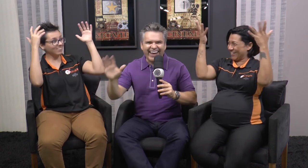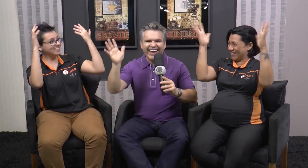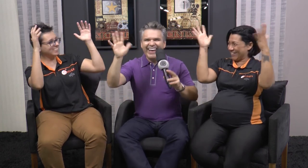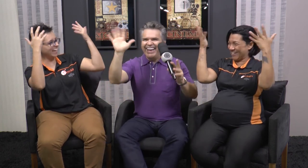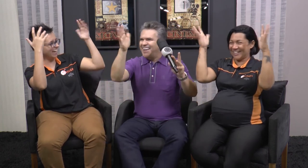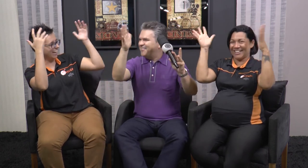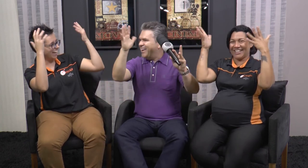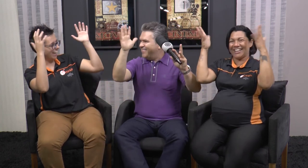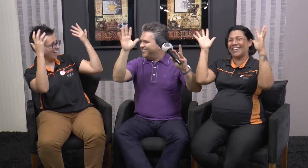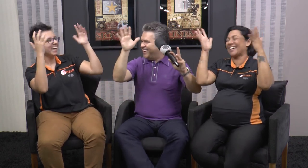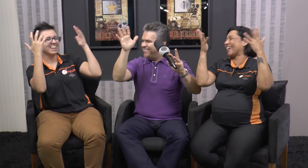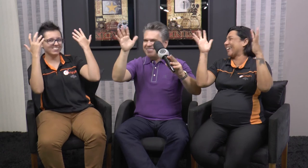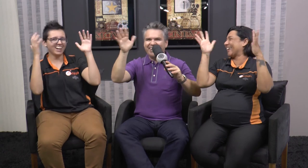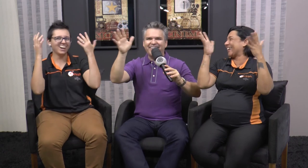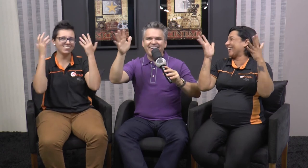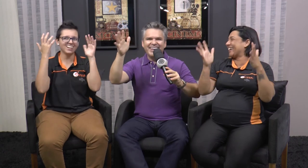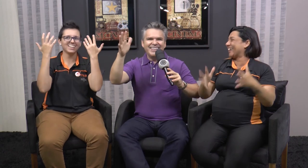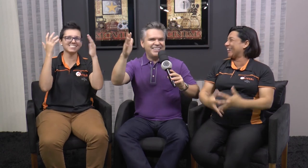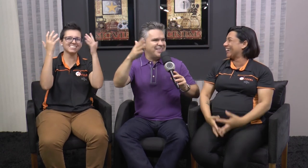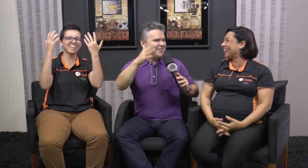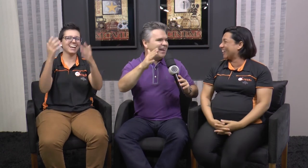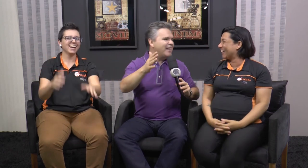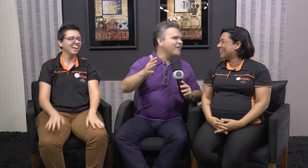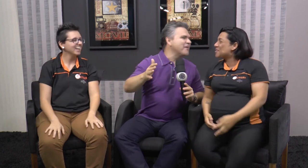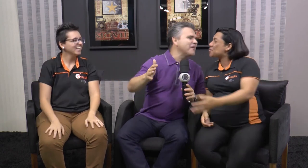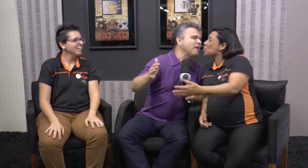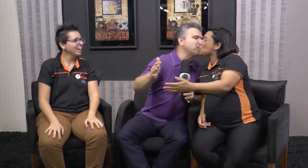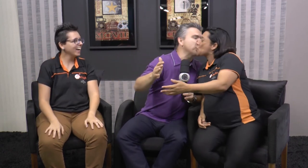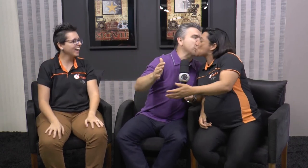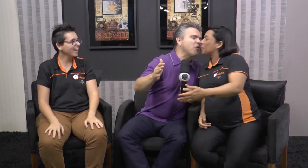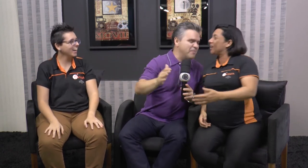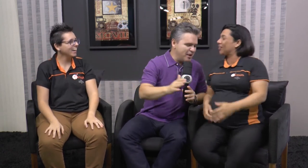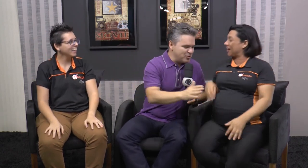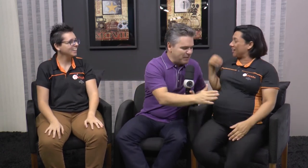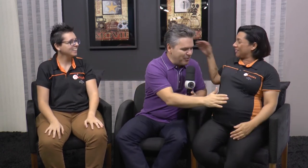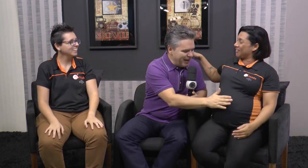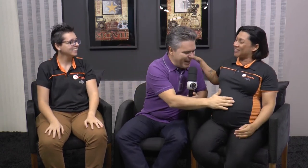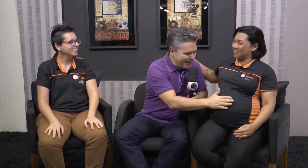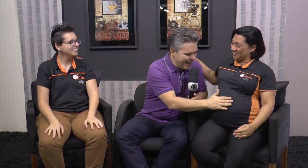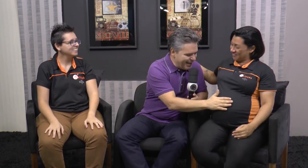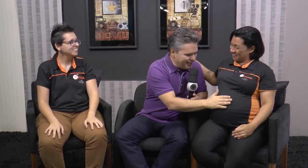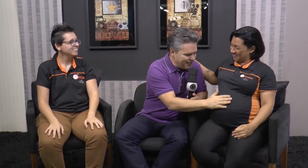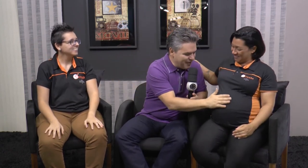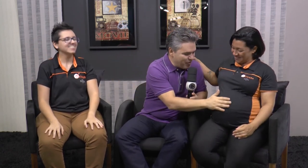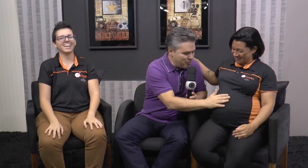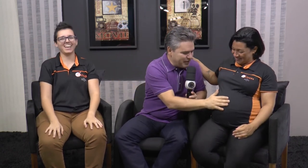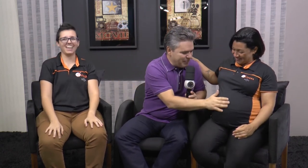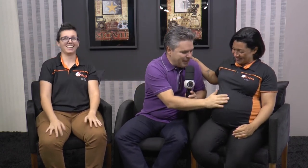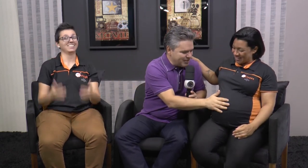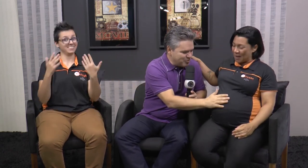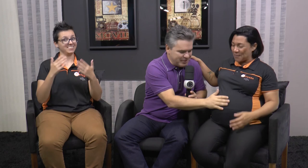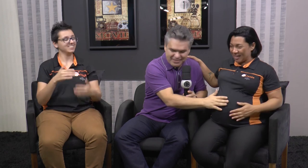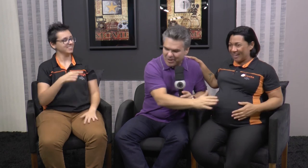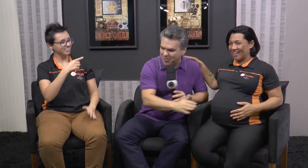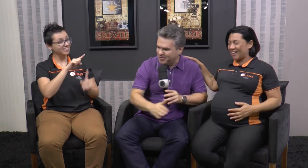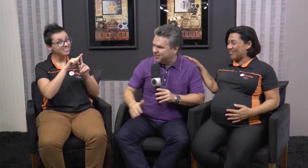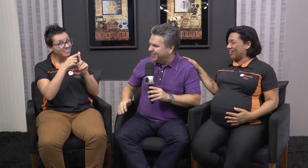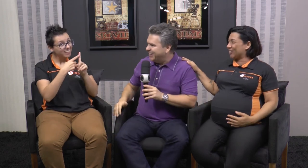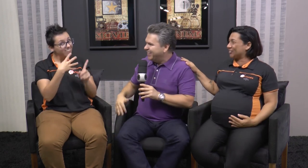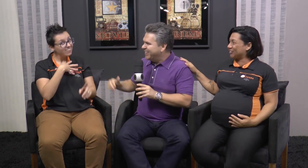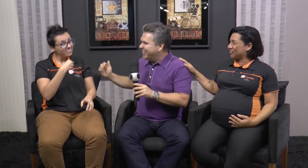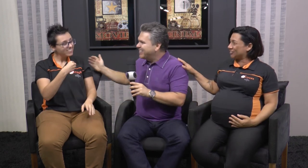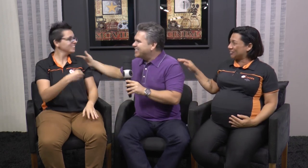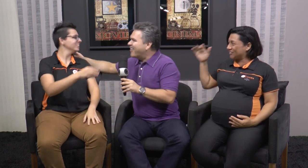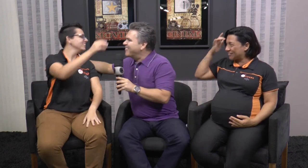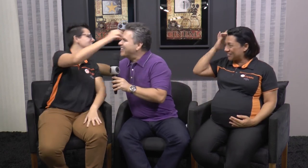Adorei! É, palmas, palmas, palmas. Gente, obrigado. Dá um beijo aqui. Um beijo pra Lorena. Que venha com muita paz, com muita saúde.